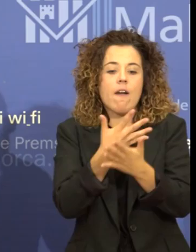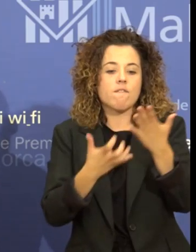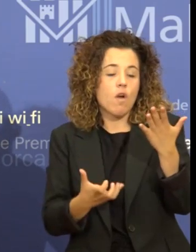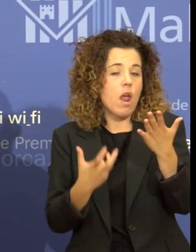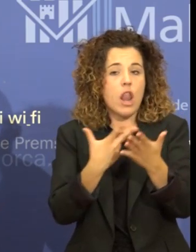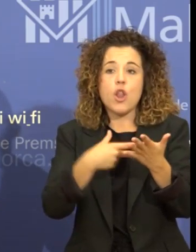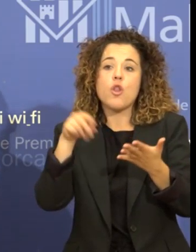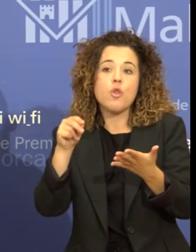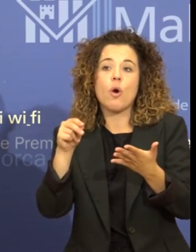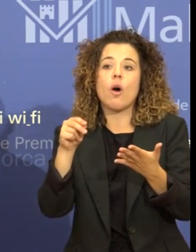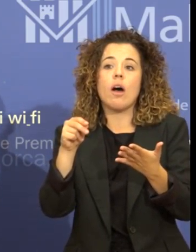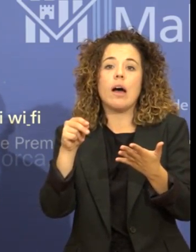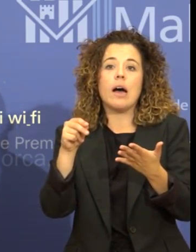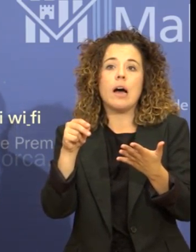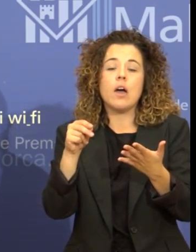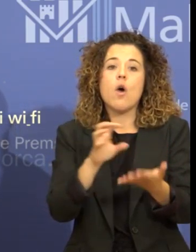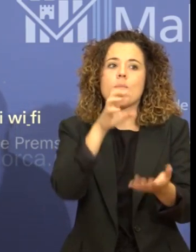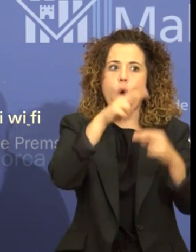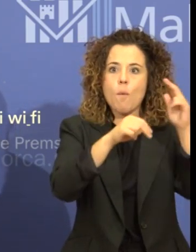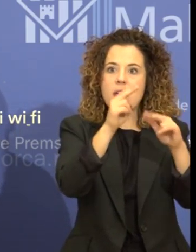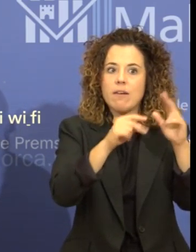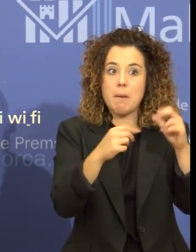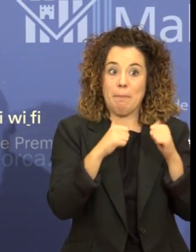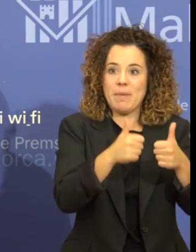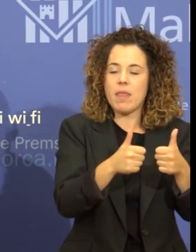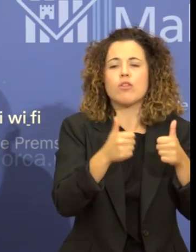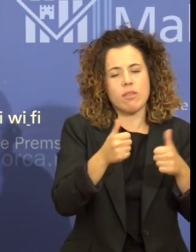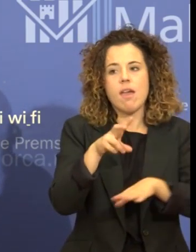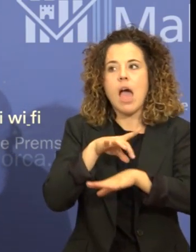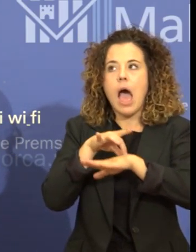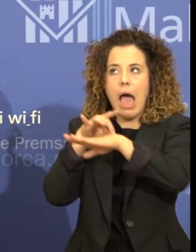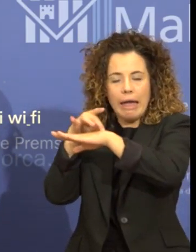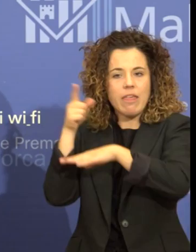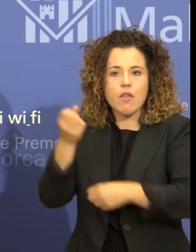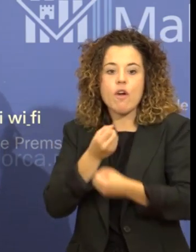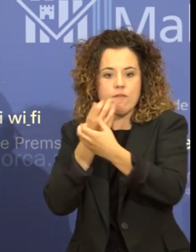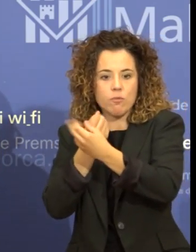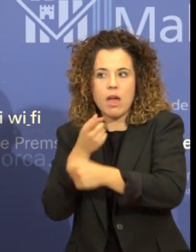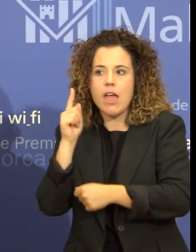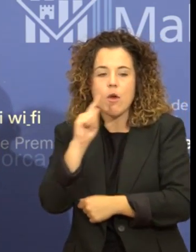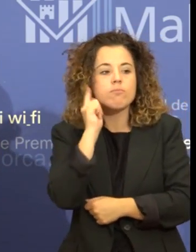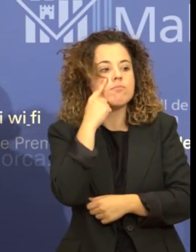'una obra ja executada, també s'apassarà l'informació a l'agència perquè actui.